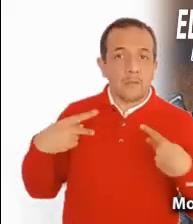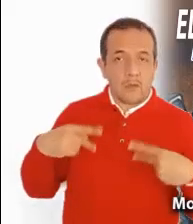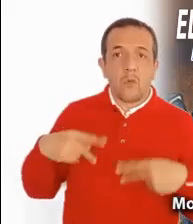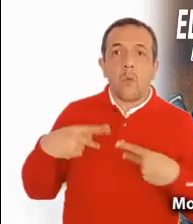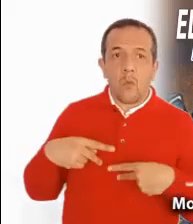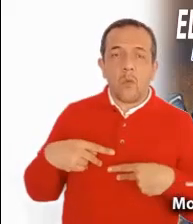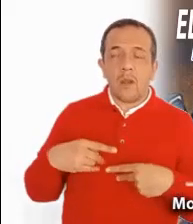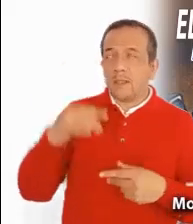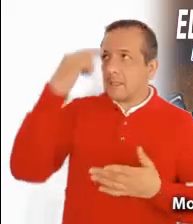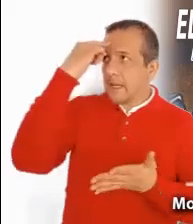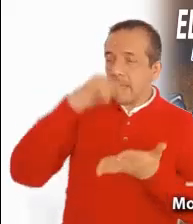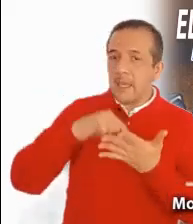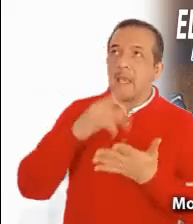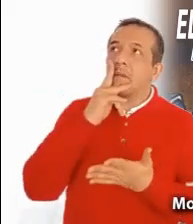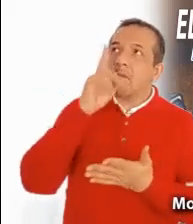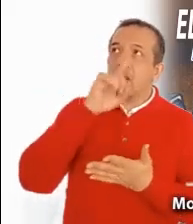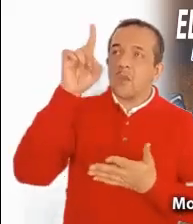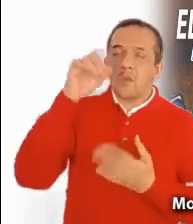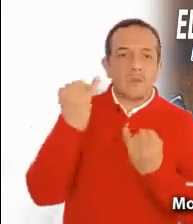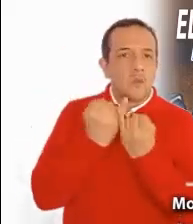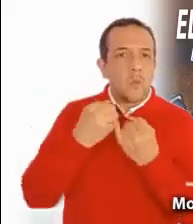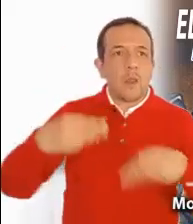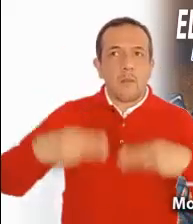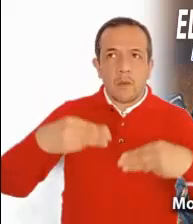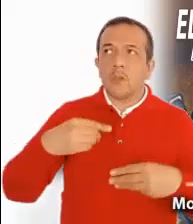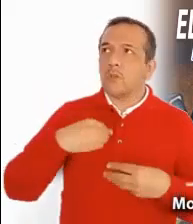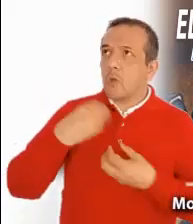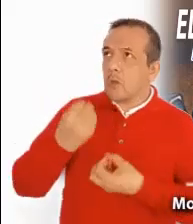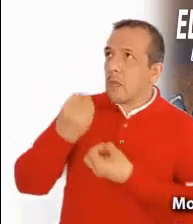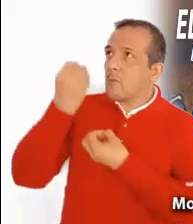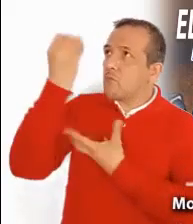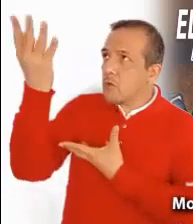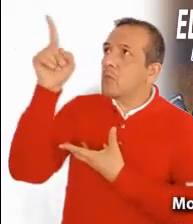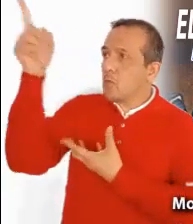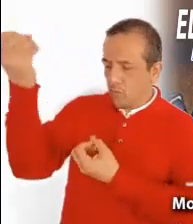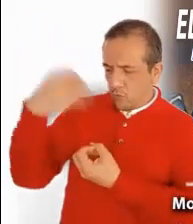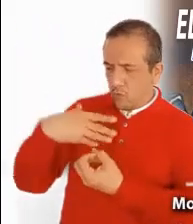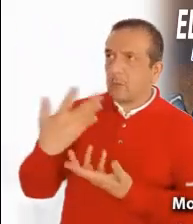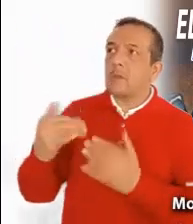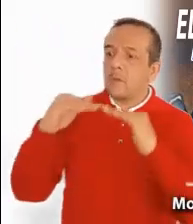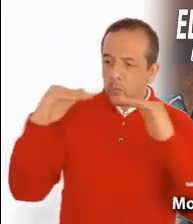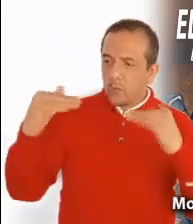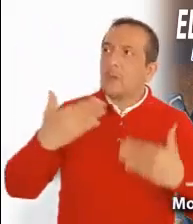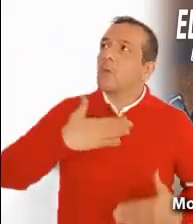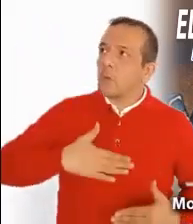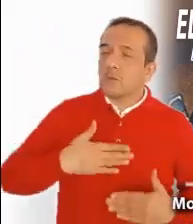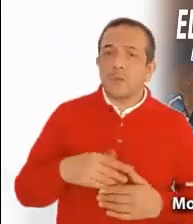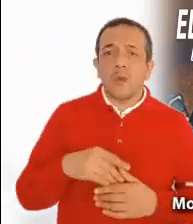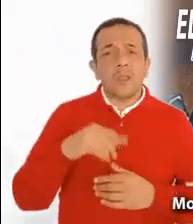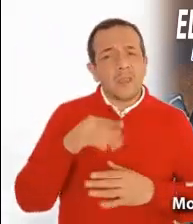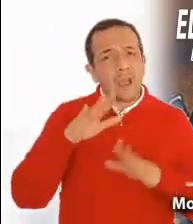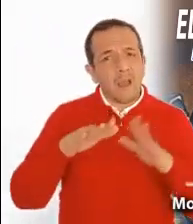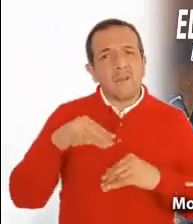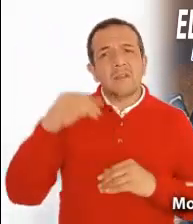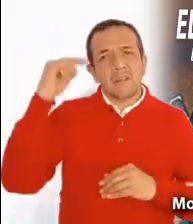mercader. Yo te doy tal o cual cosa y tú me tienes que dar algo a cambio. Y